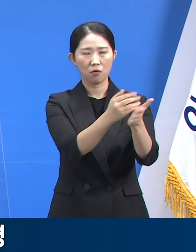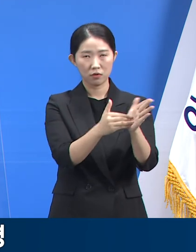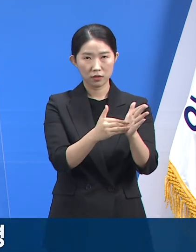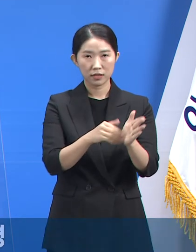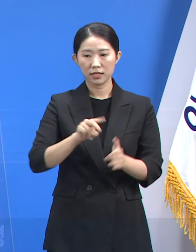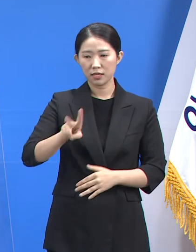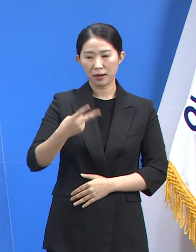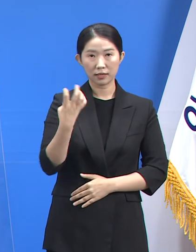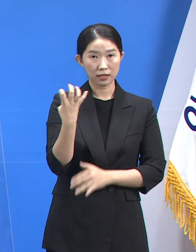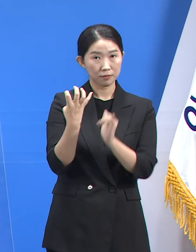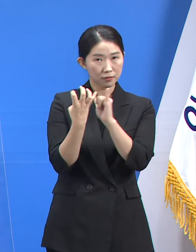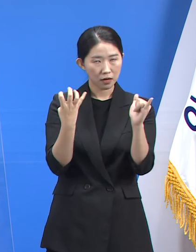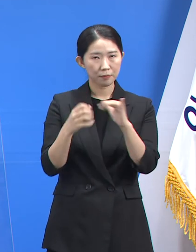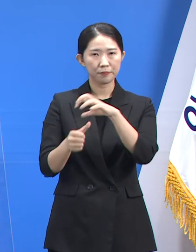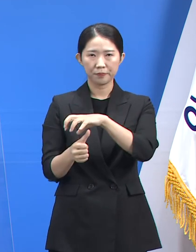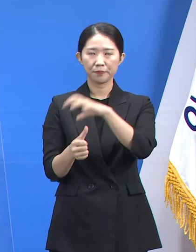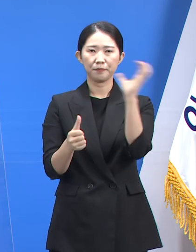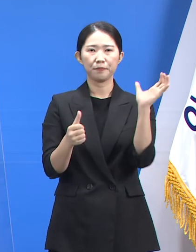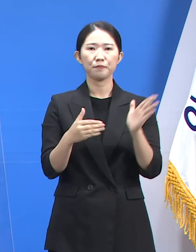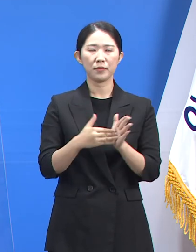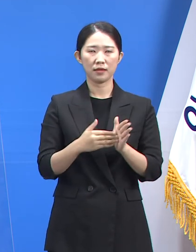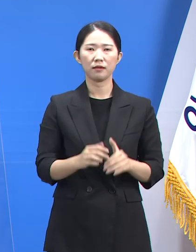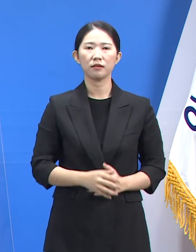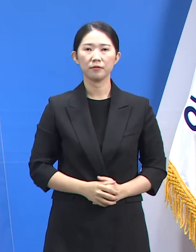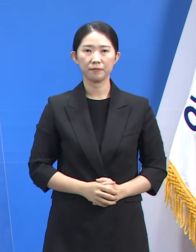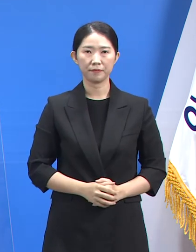또한 240명은 격리 해제 조치하였습니다.